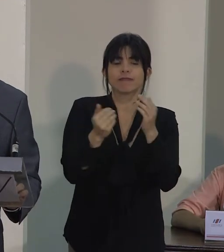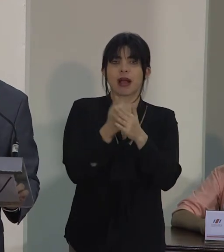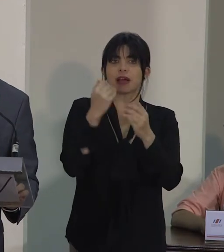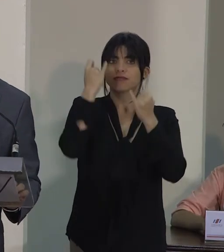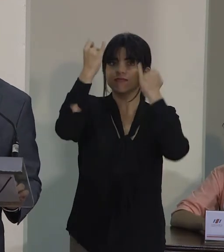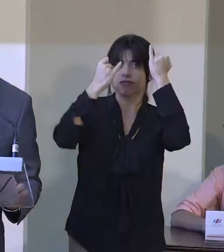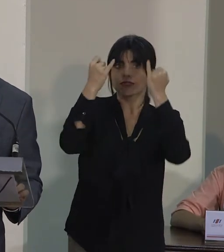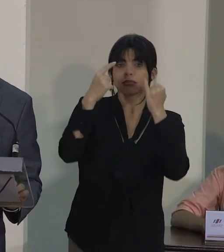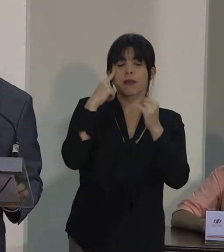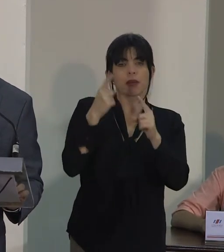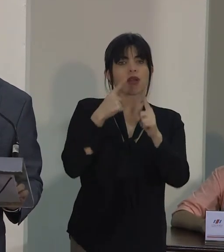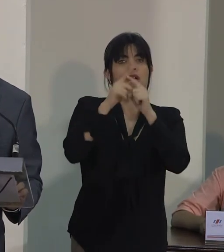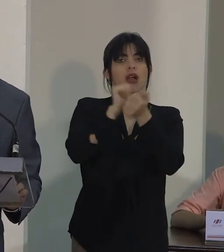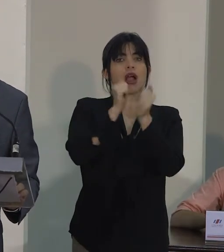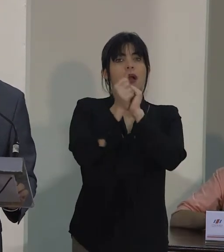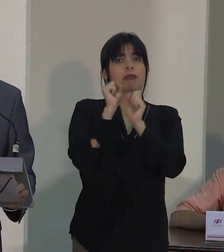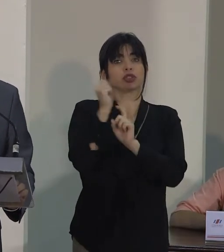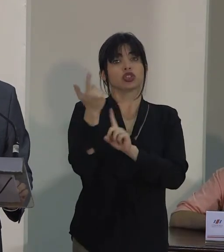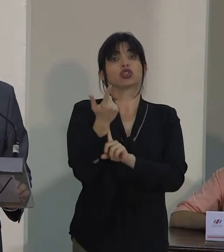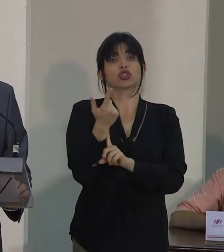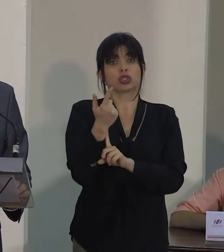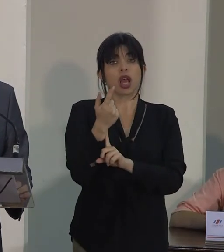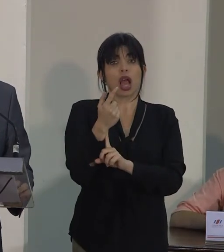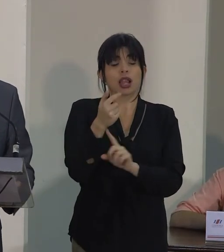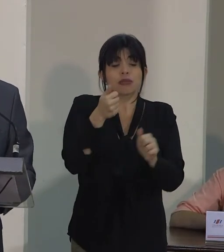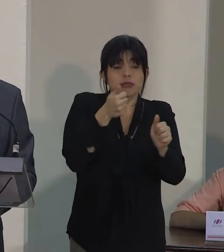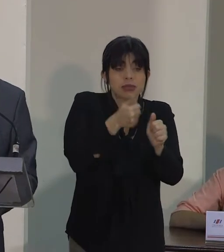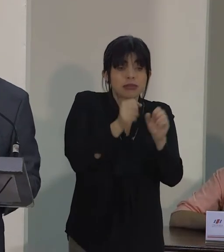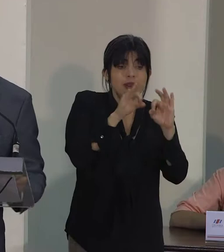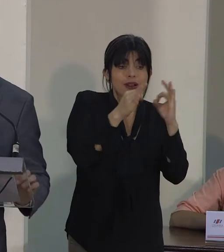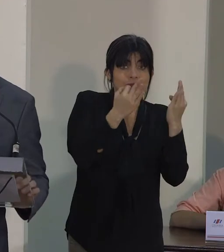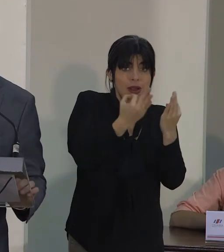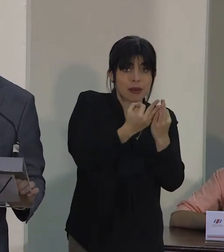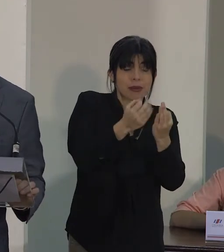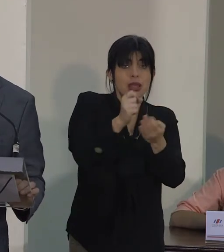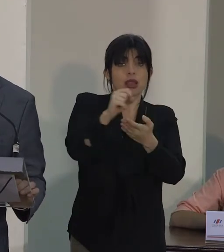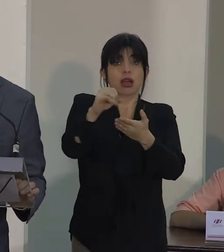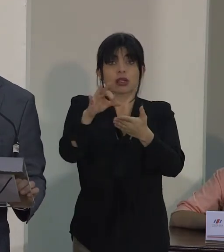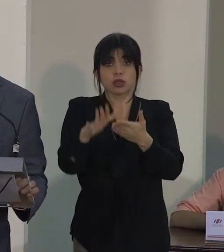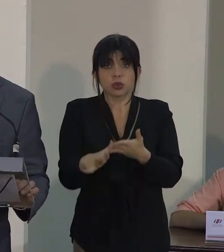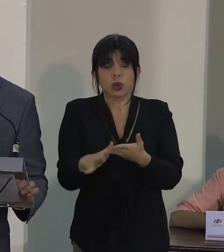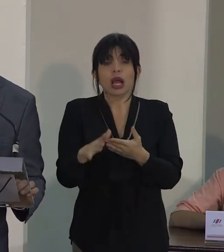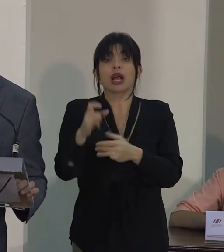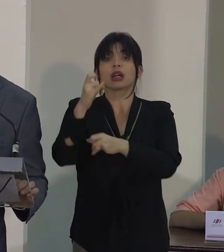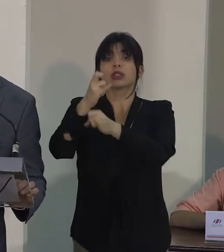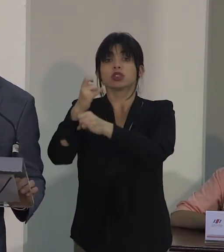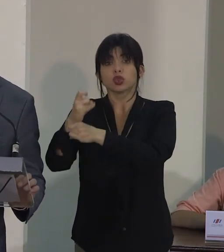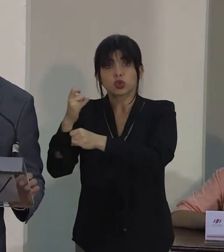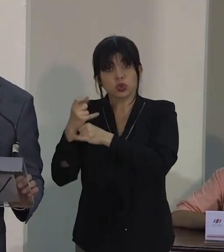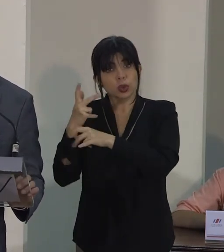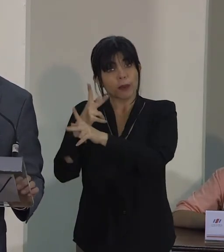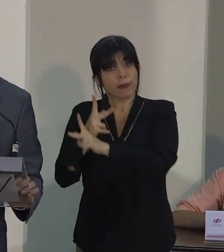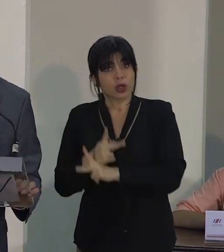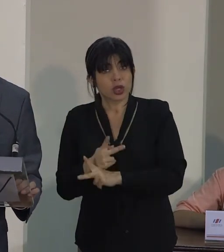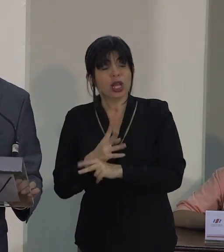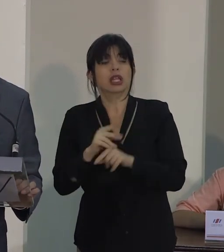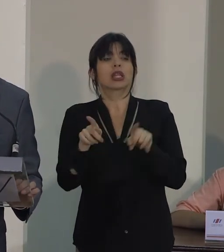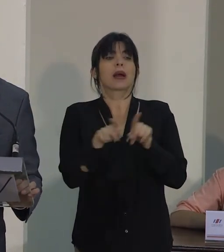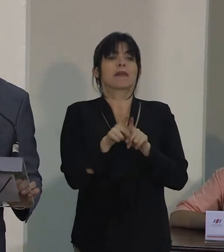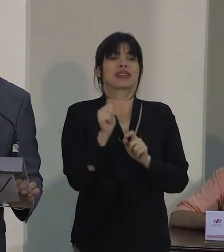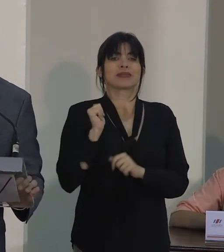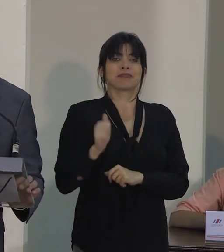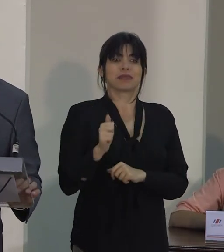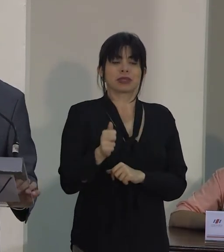hacia la transformación social de las familias, los centros educativos, las instituciones de protección y las